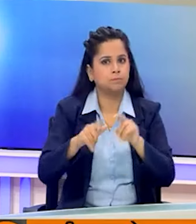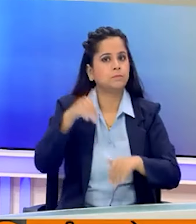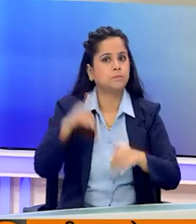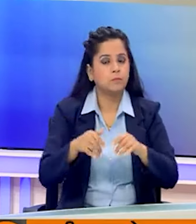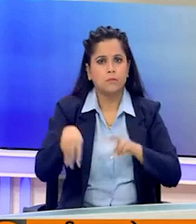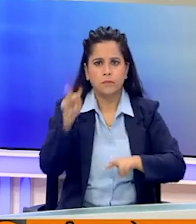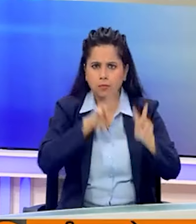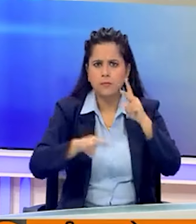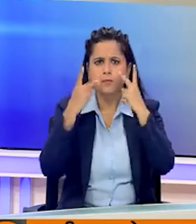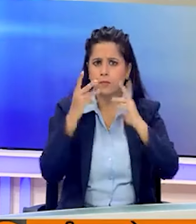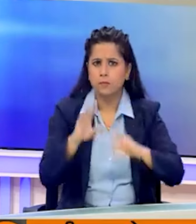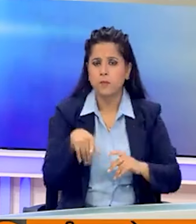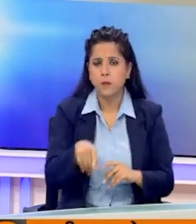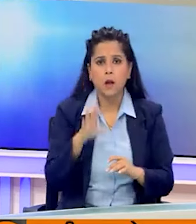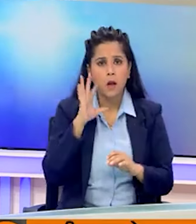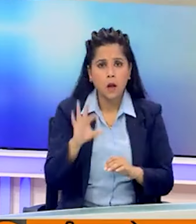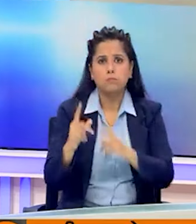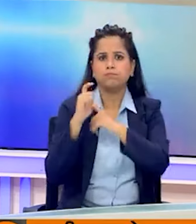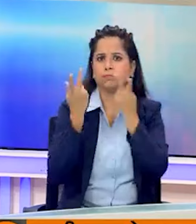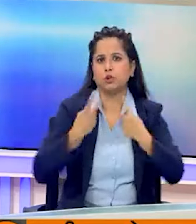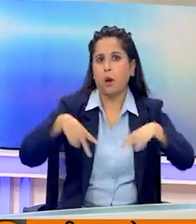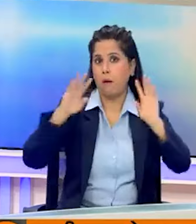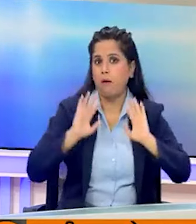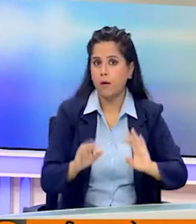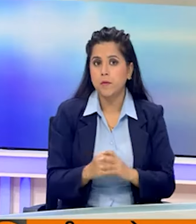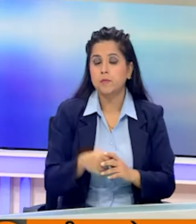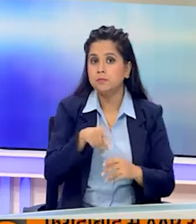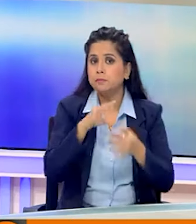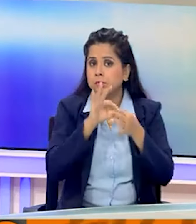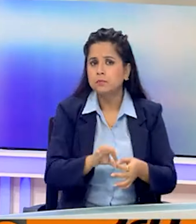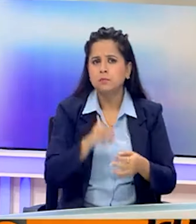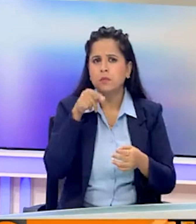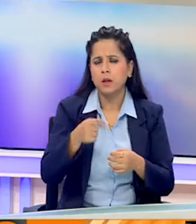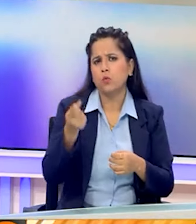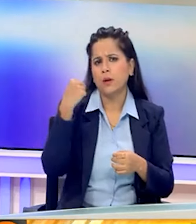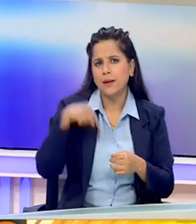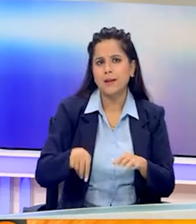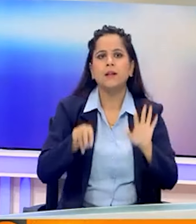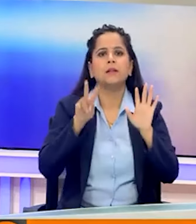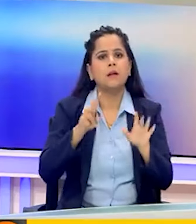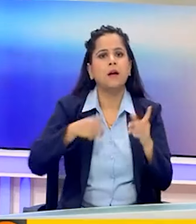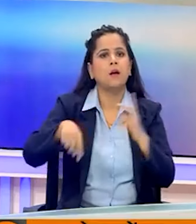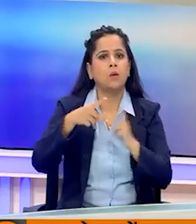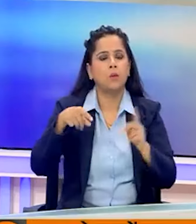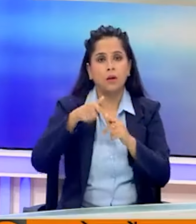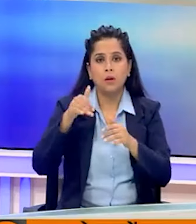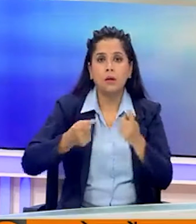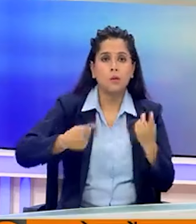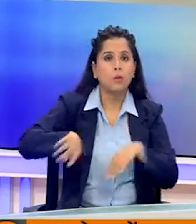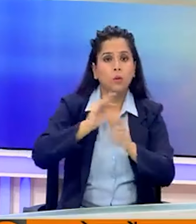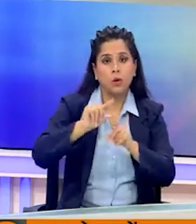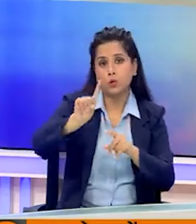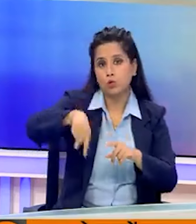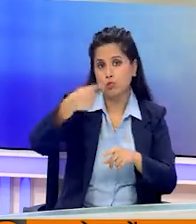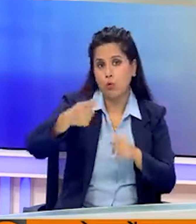सुनिश्चित कराने के लिए व्यापक सुरक्षय ववस्था की गई है। इस चरण में कल साथ जिलो की 40 विदान सभा सीटों पर